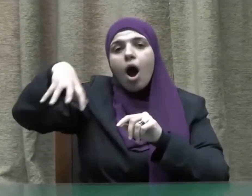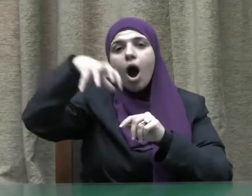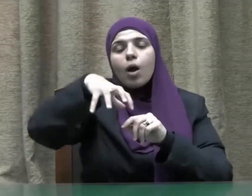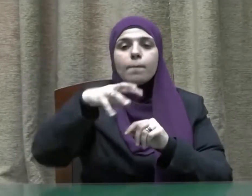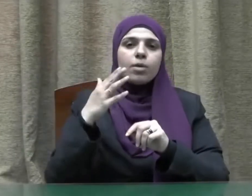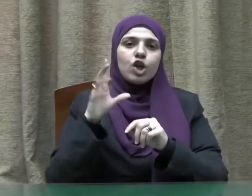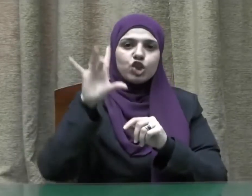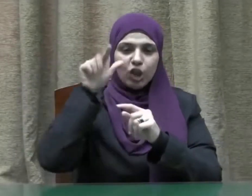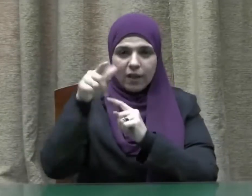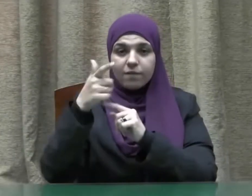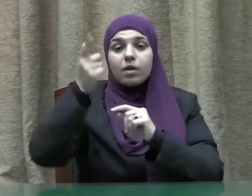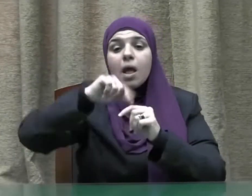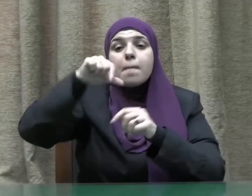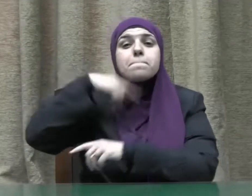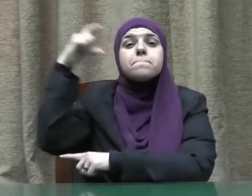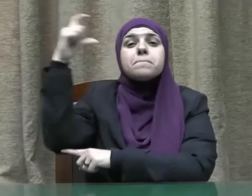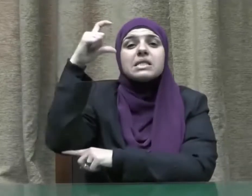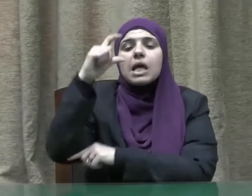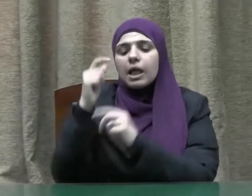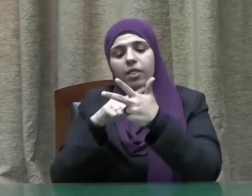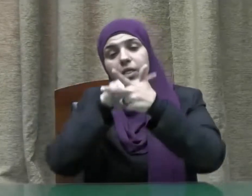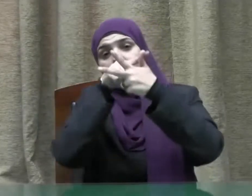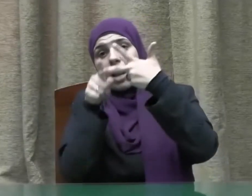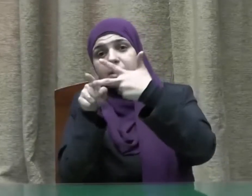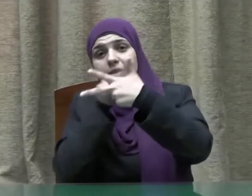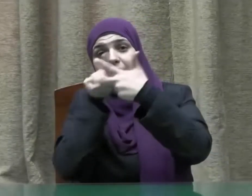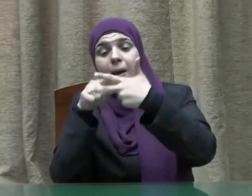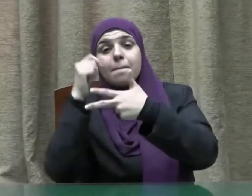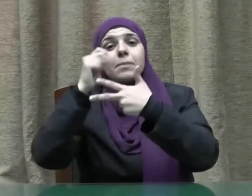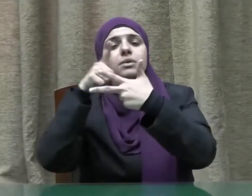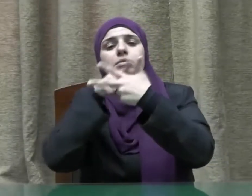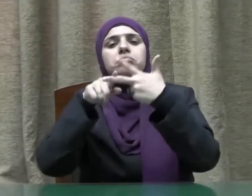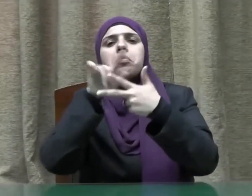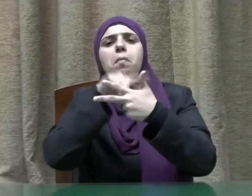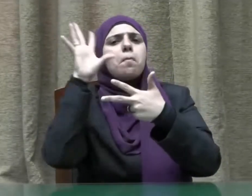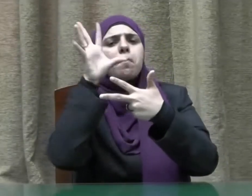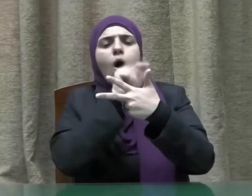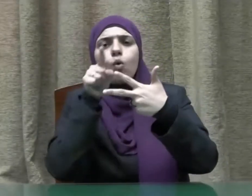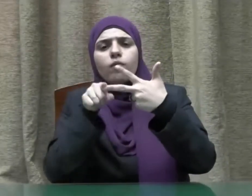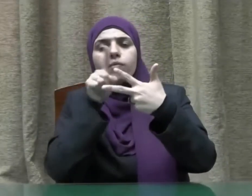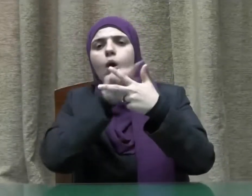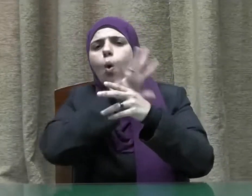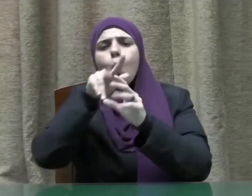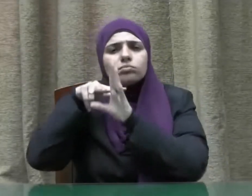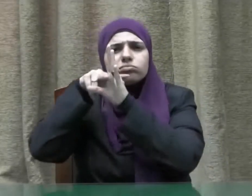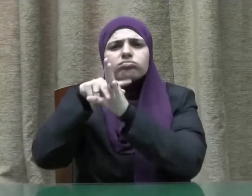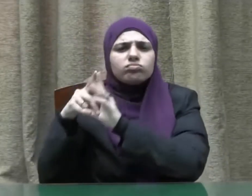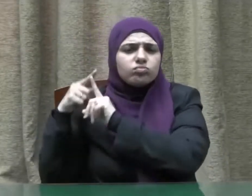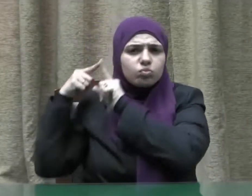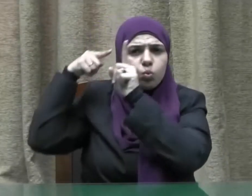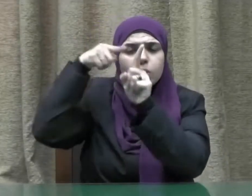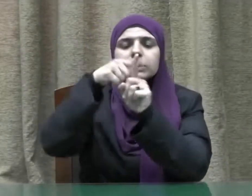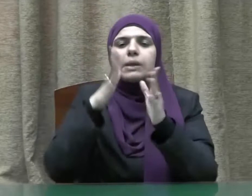الشريفين وأحد المساجد الثلاثة التي تشد إليها الرحال من أجل